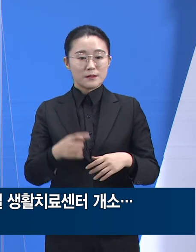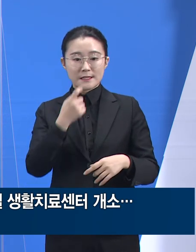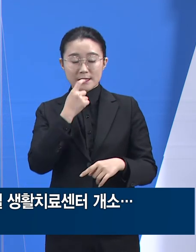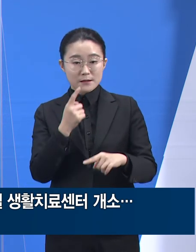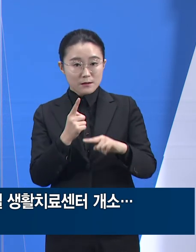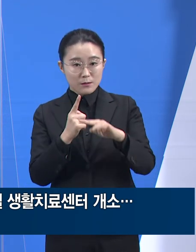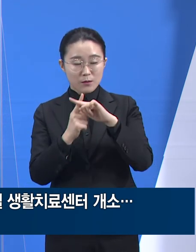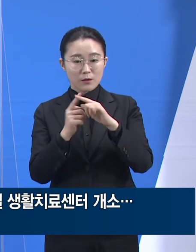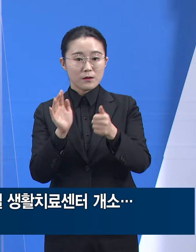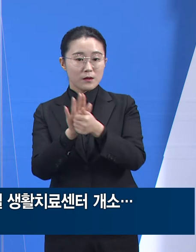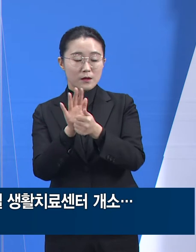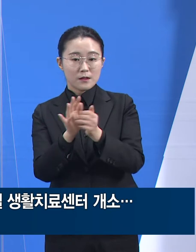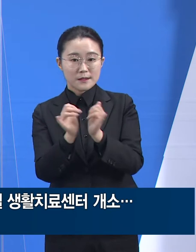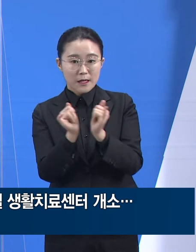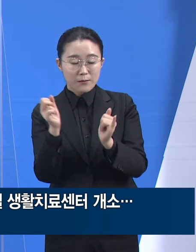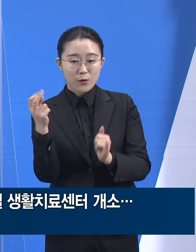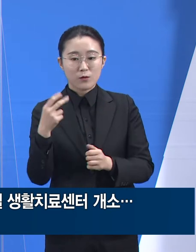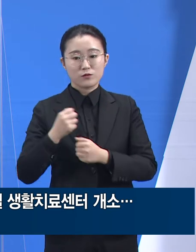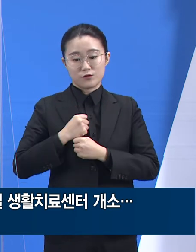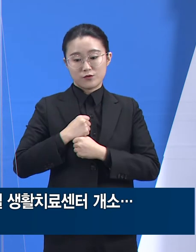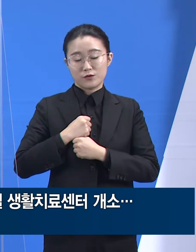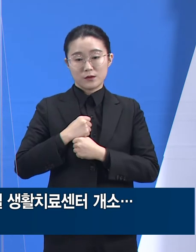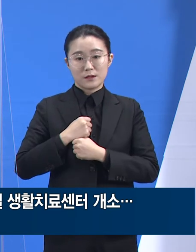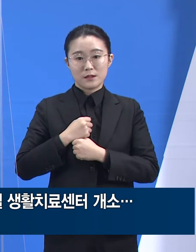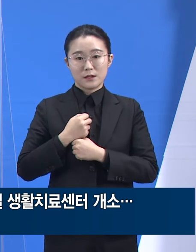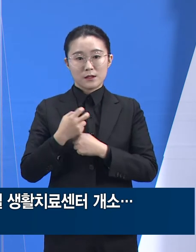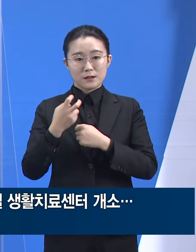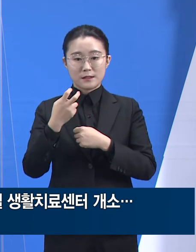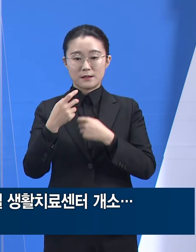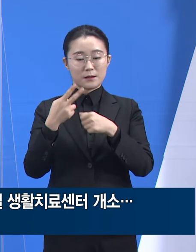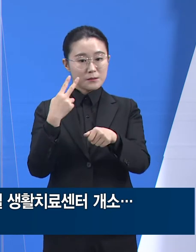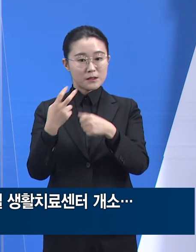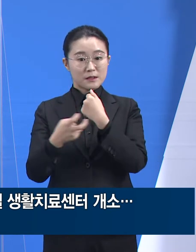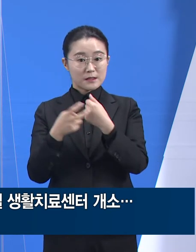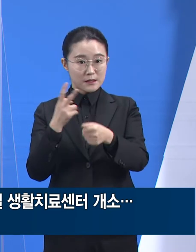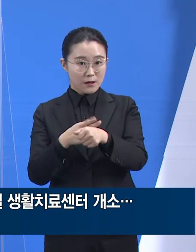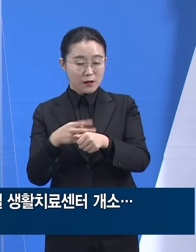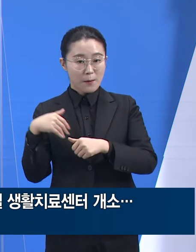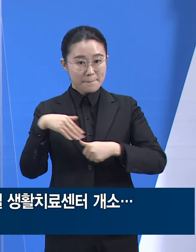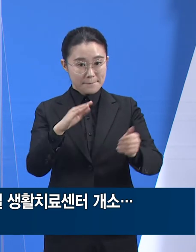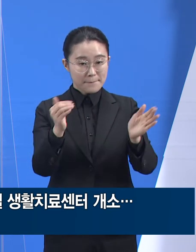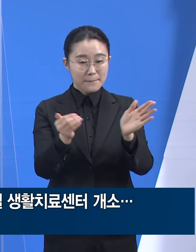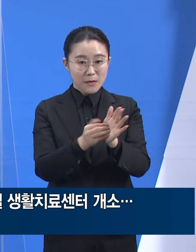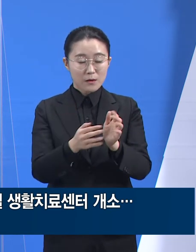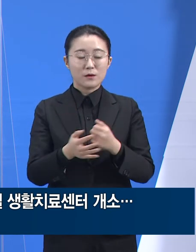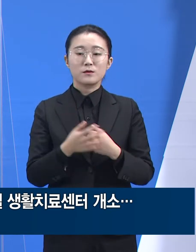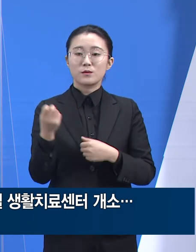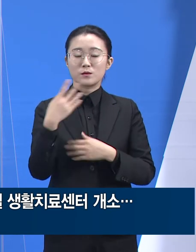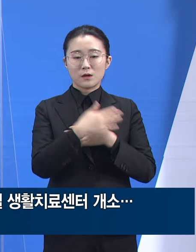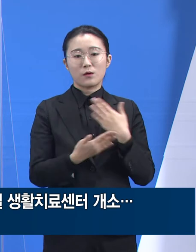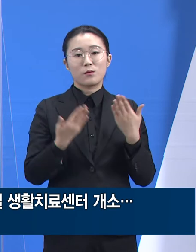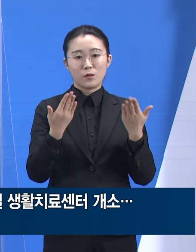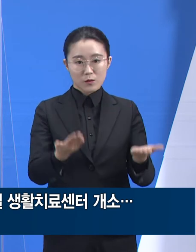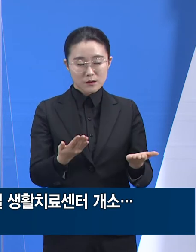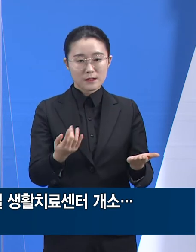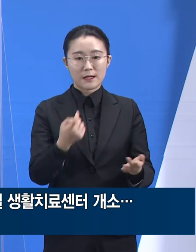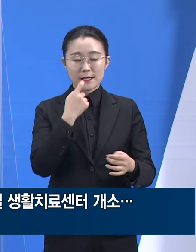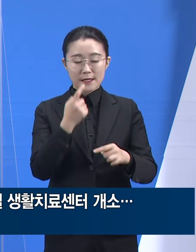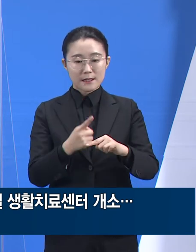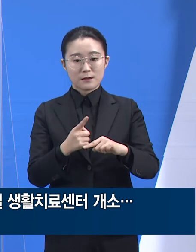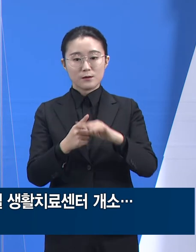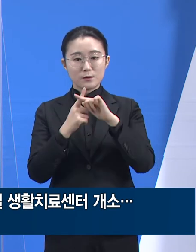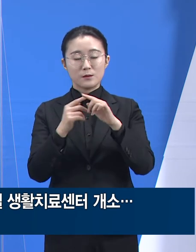경기도 긴급의료지원단 프로그램을 통해서 자원봉사 간호사생들도 파견되었습니다. 경기도